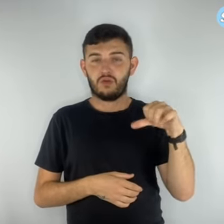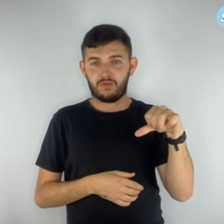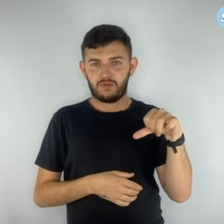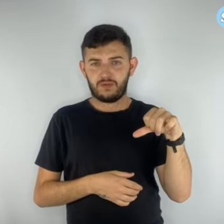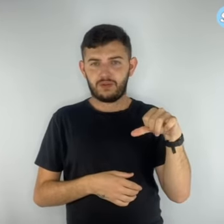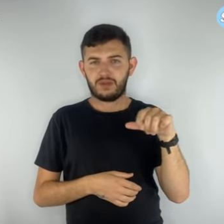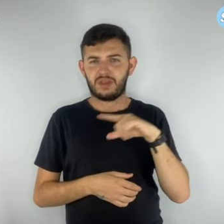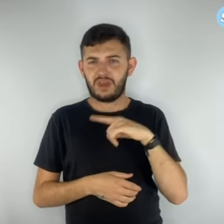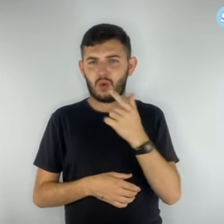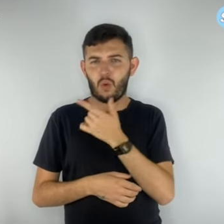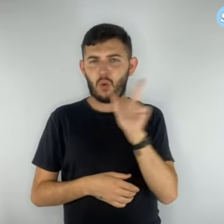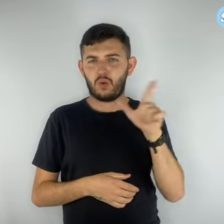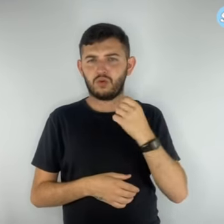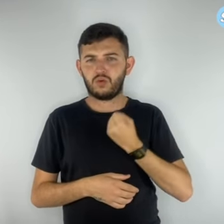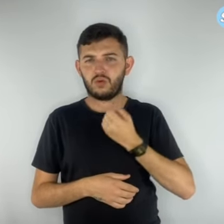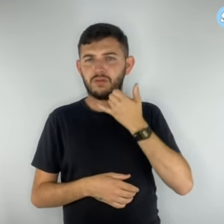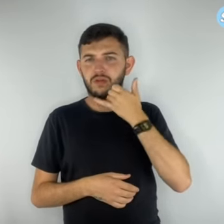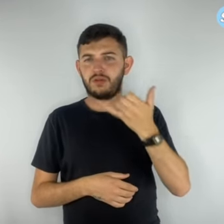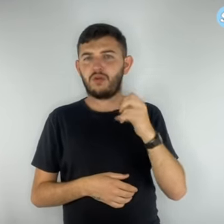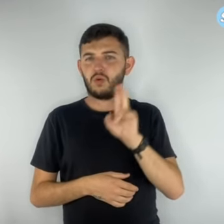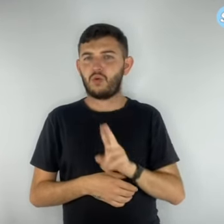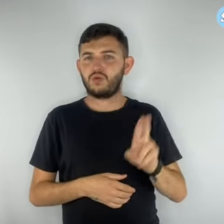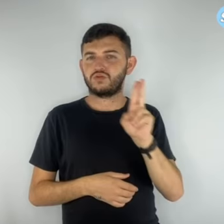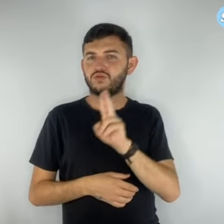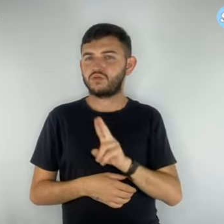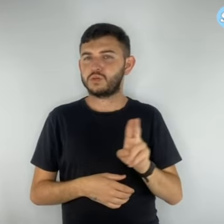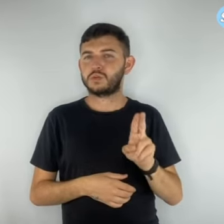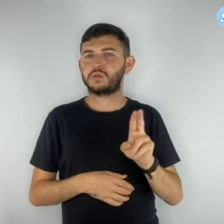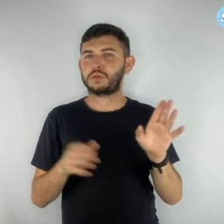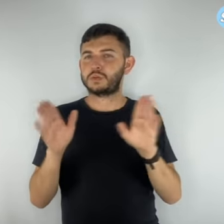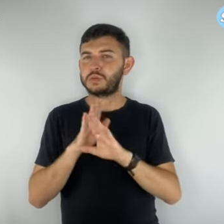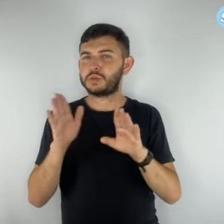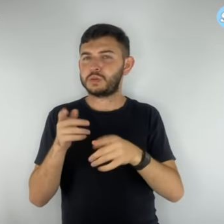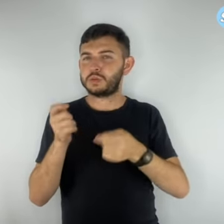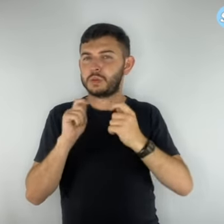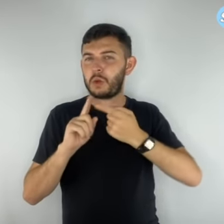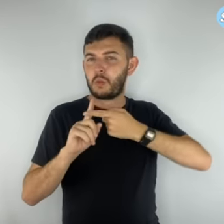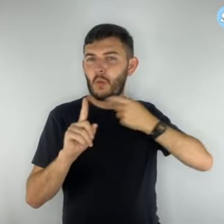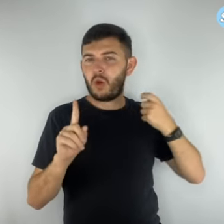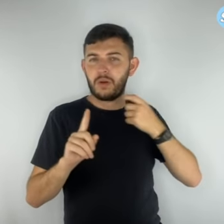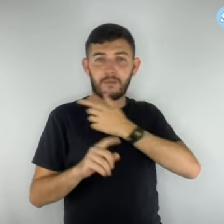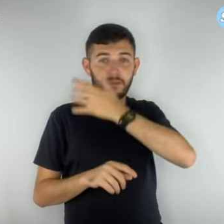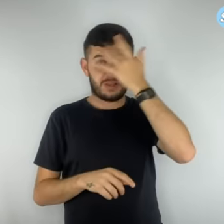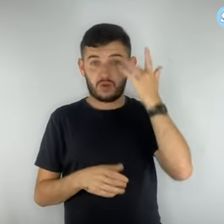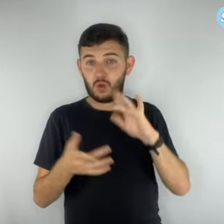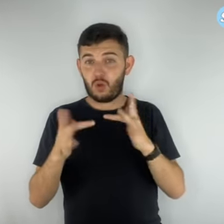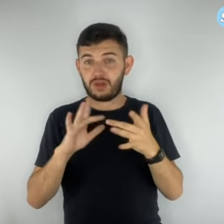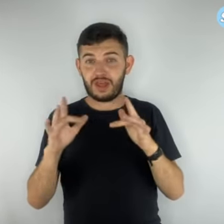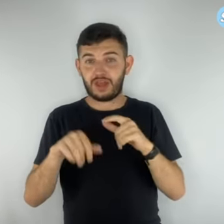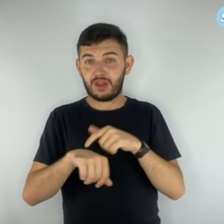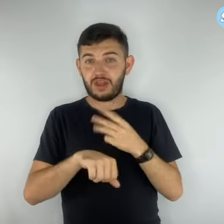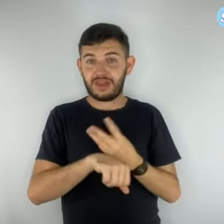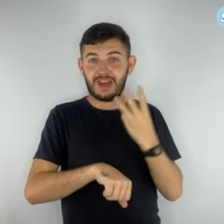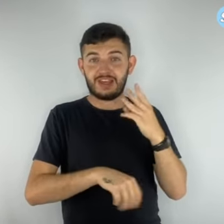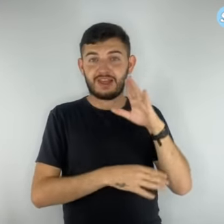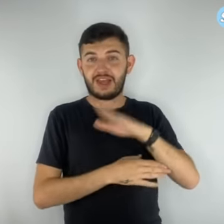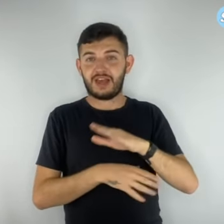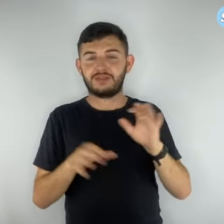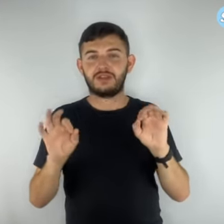também são usados nesse golpe e se a pessoa não entrar em contato até as 15 horas, deverá esperar uma